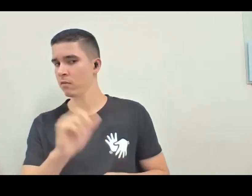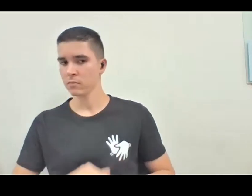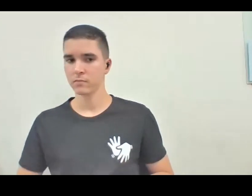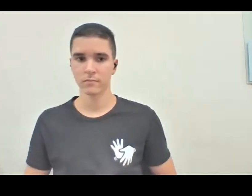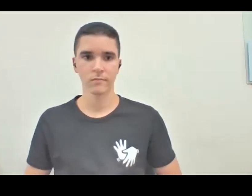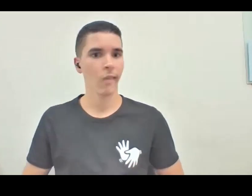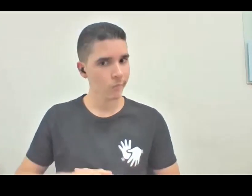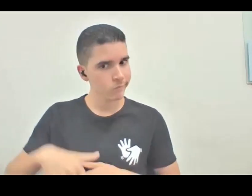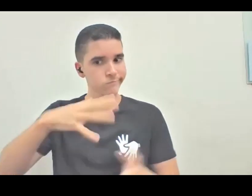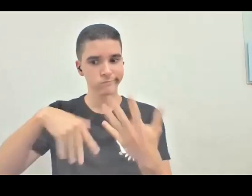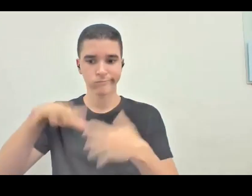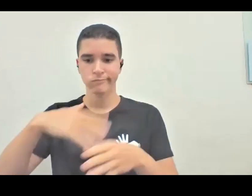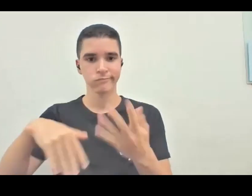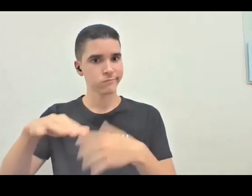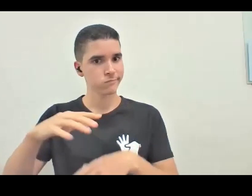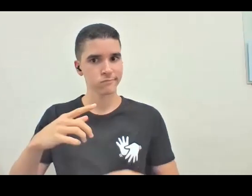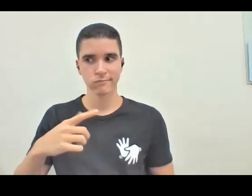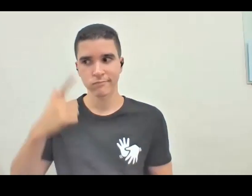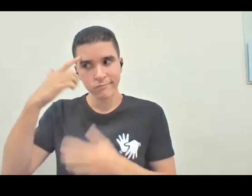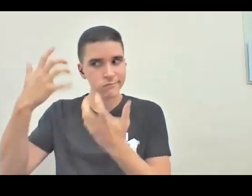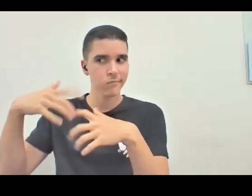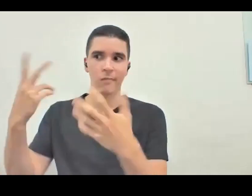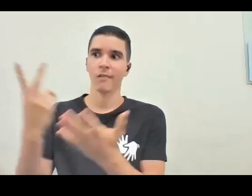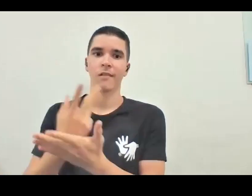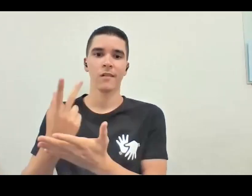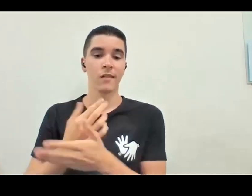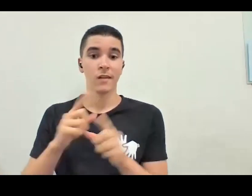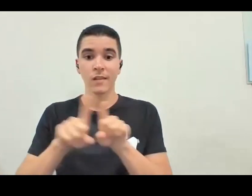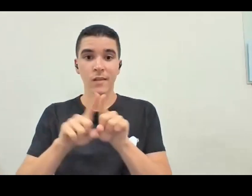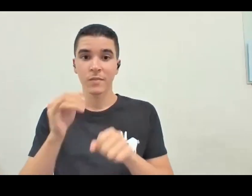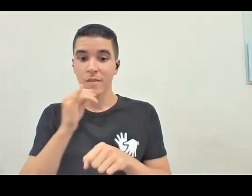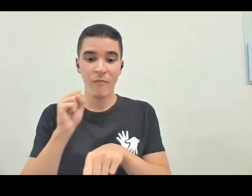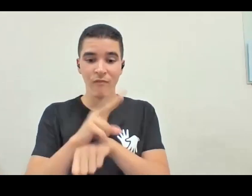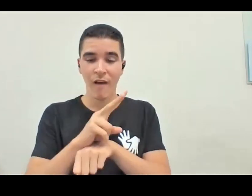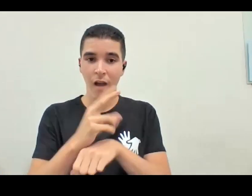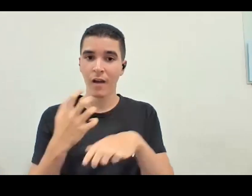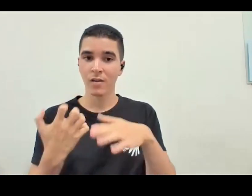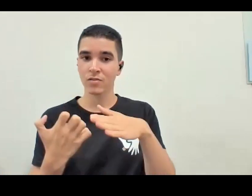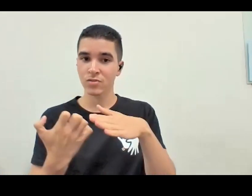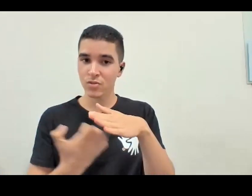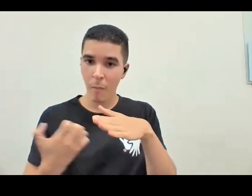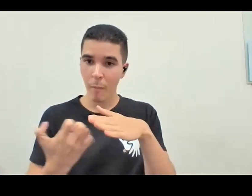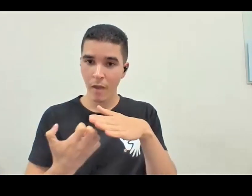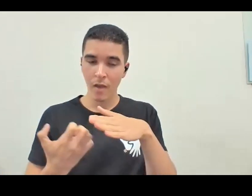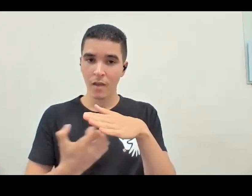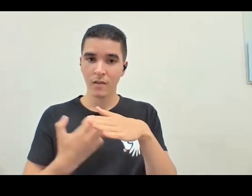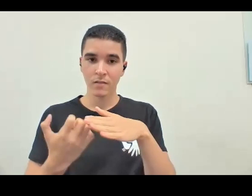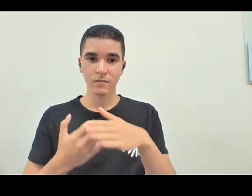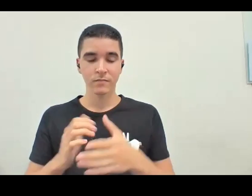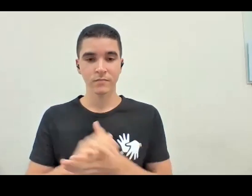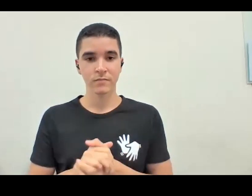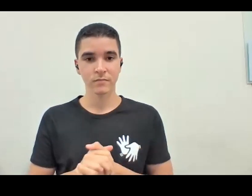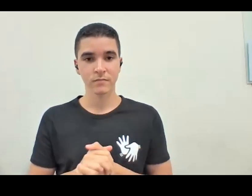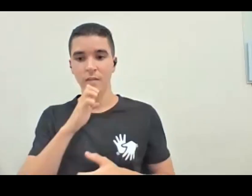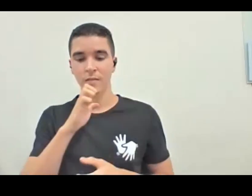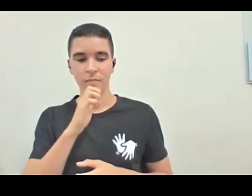não é o sem noção, não, e fora assim, as vagas de emprego, né, que surgiram na pandemia, é, Deus, né, educador, né, tem que